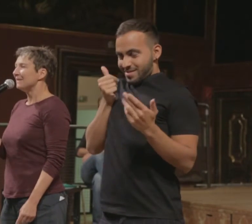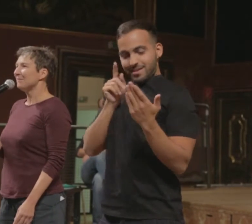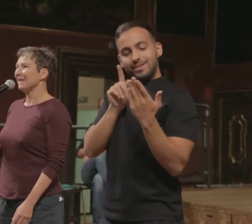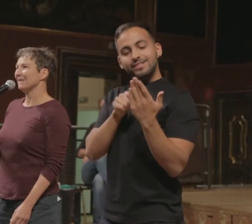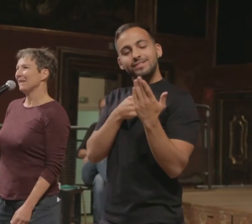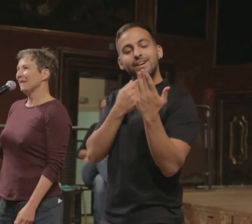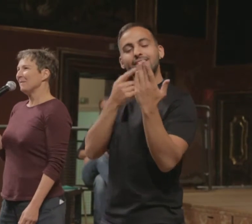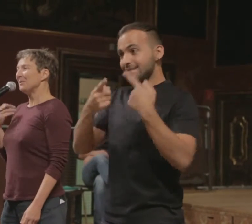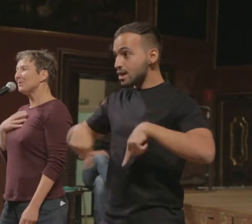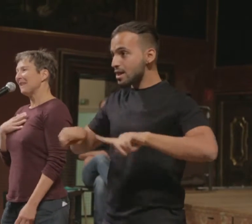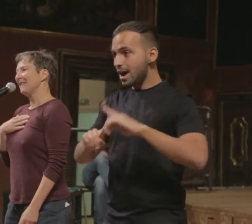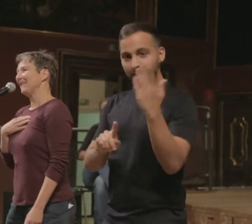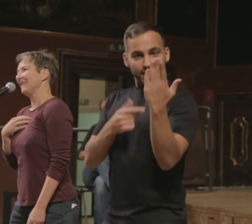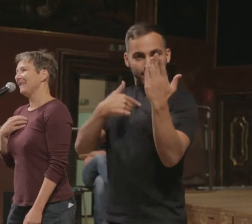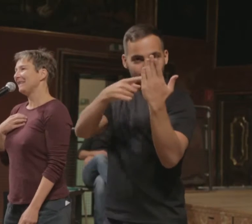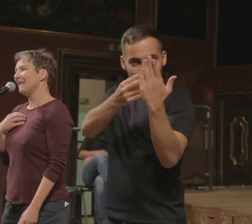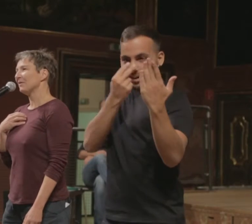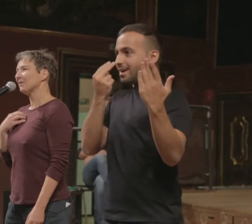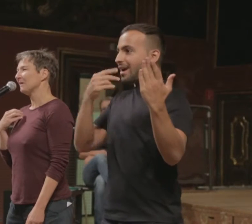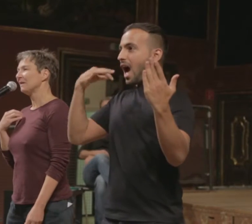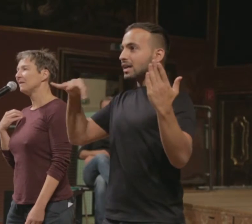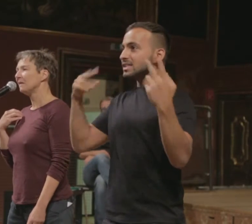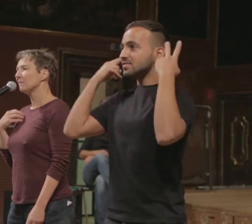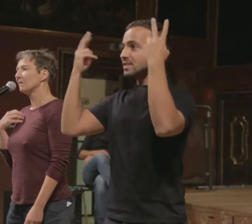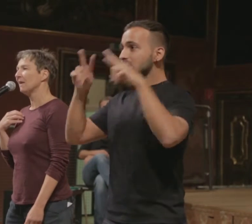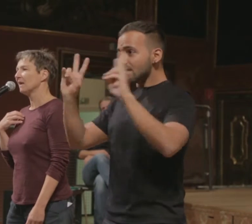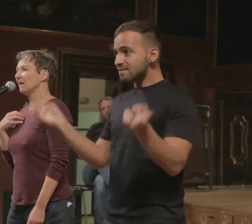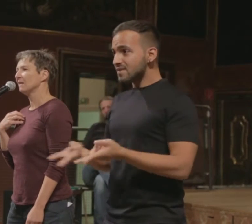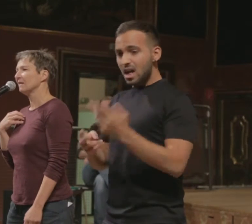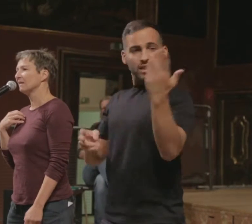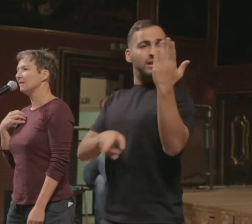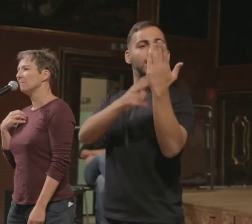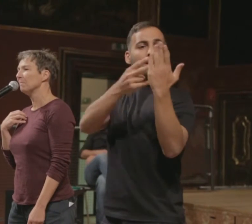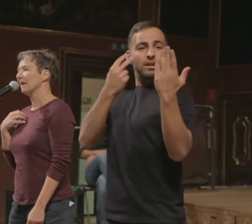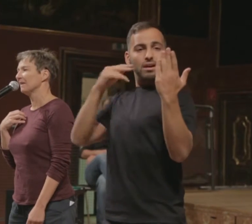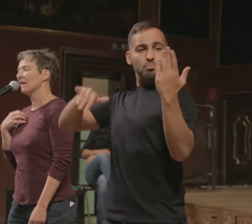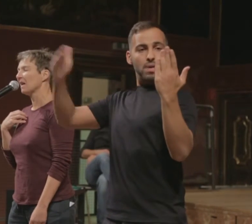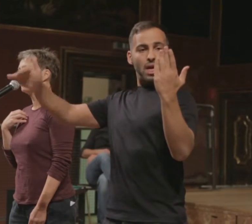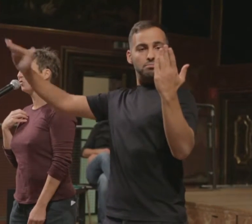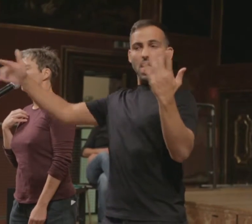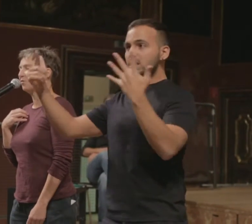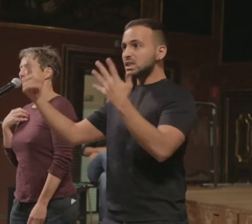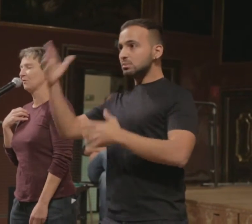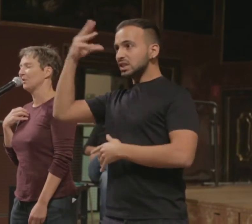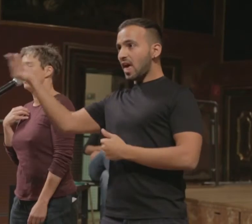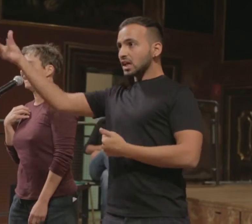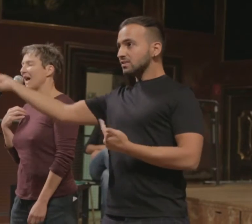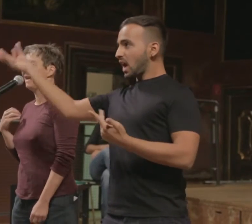diesem Land bist du die Einzige, die zählt und was die sieben Zwerge hinter den sieben Bergen sagen, ist sowas von egal.